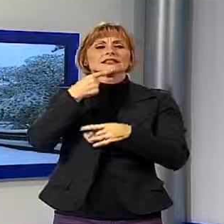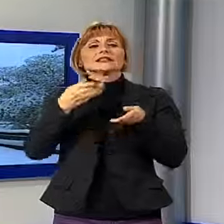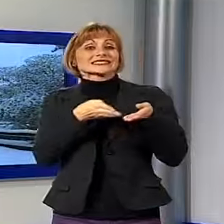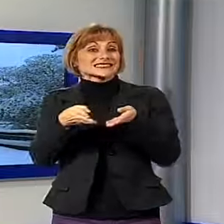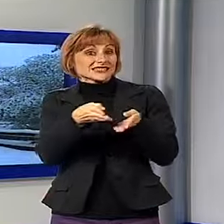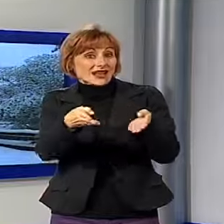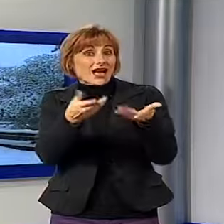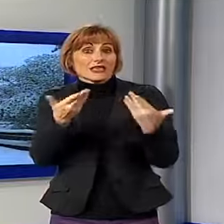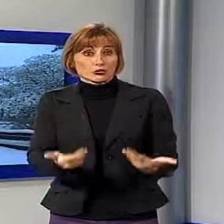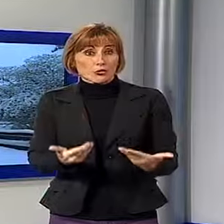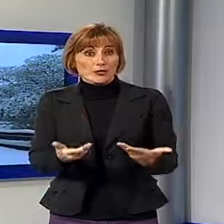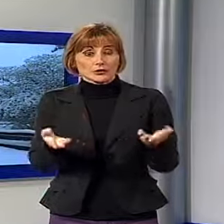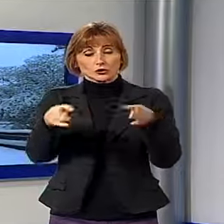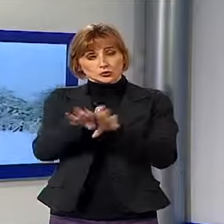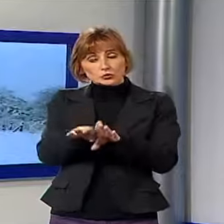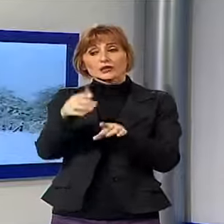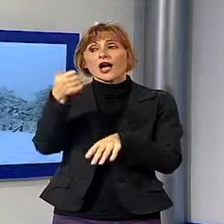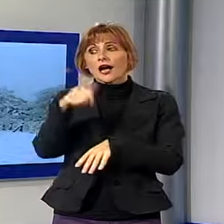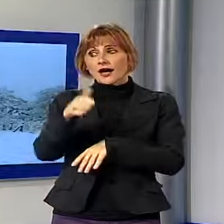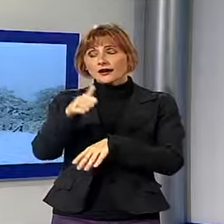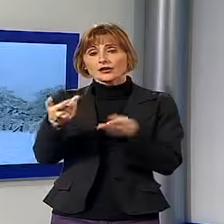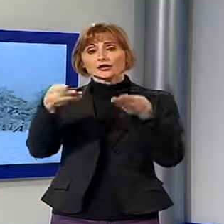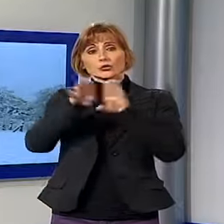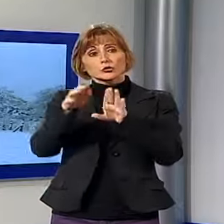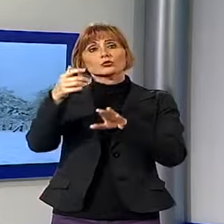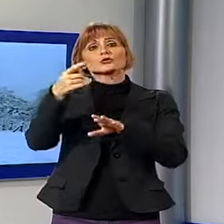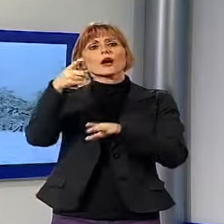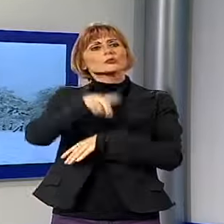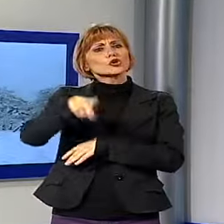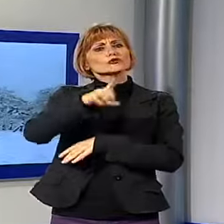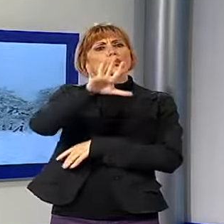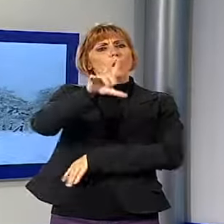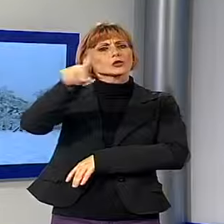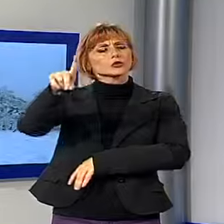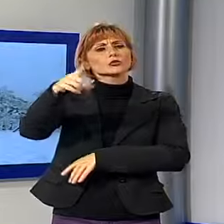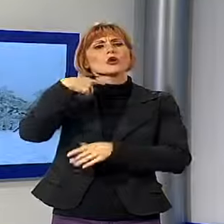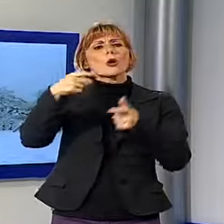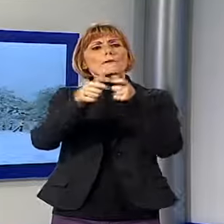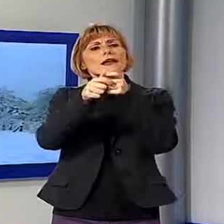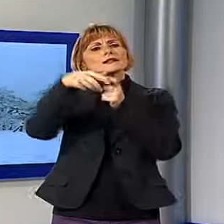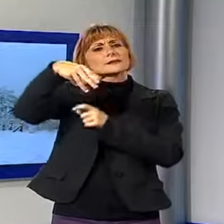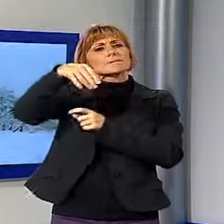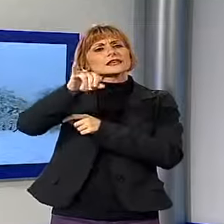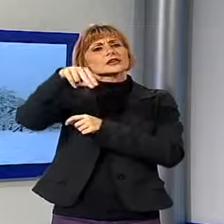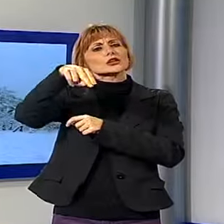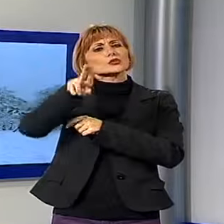chiusa e poi chiusa anche la provinciale 51 di Minucciano stata interrotta all'altezza della galleria proprio